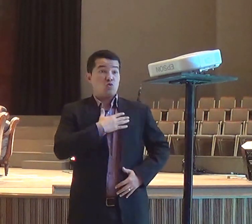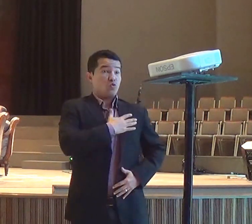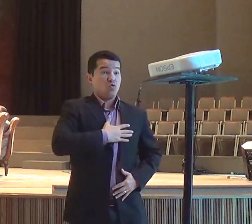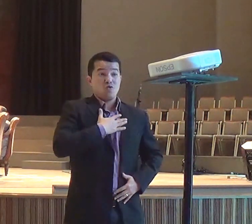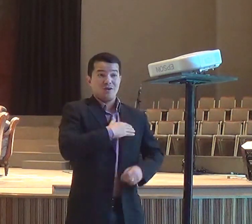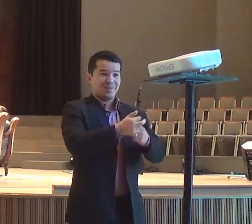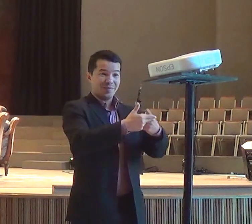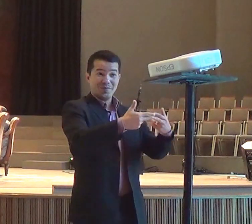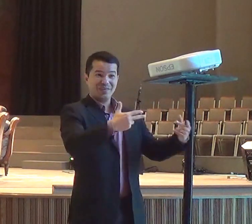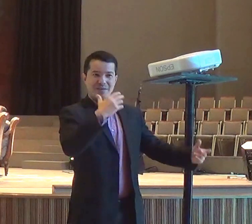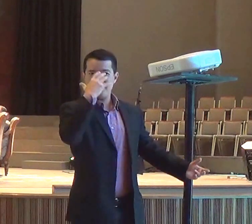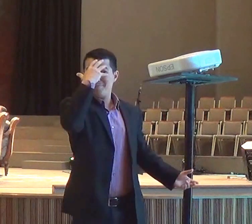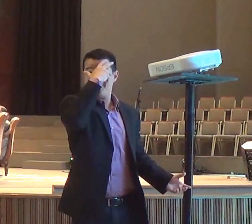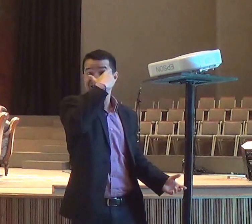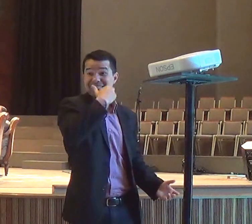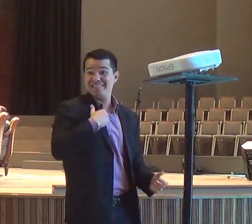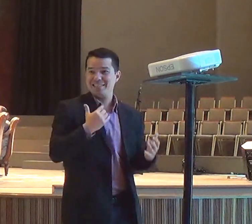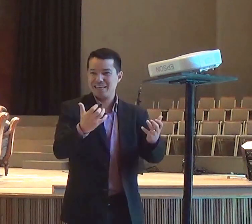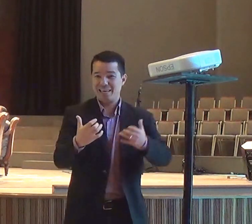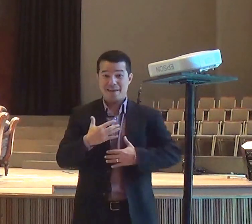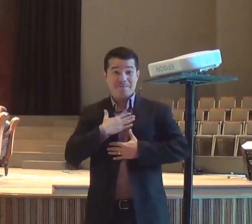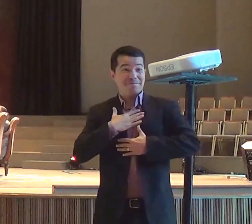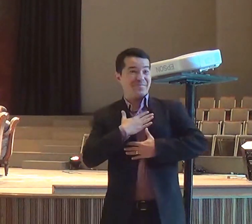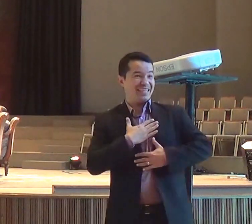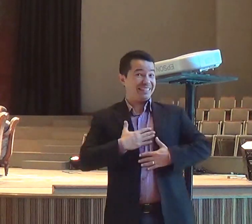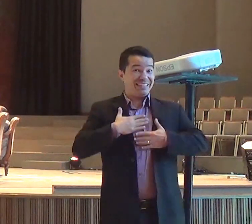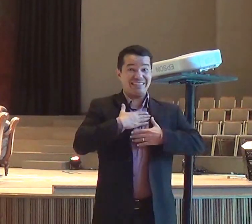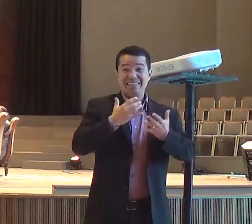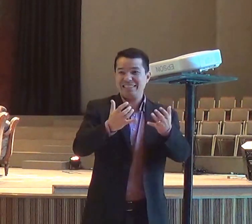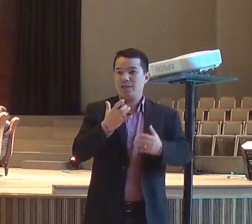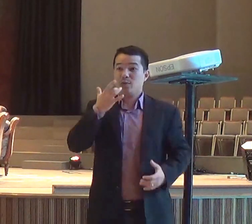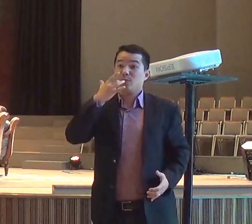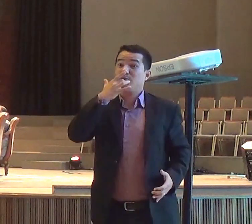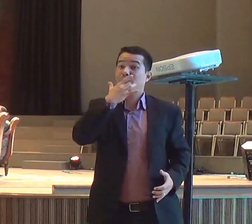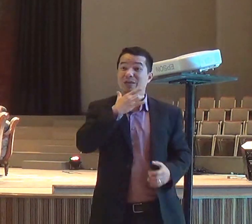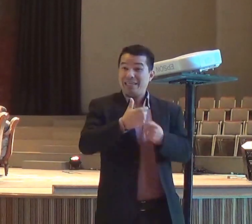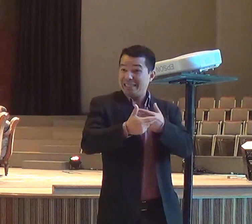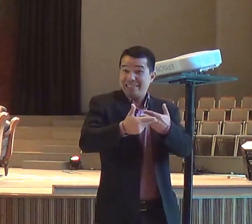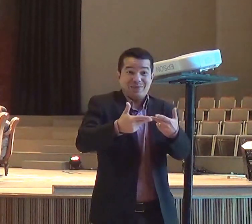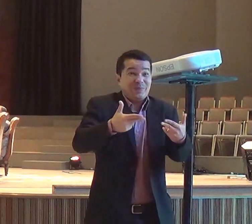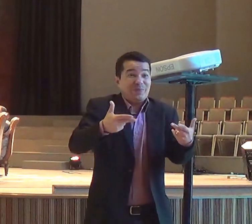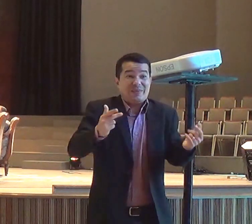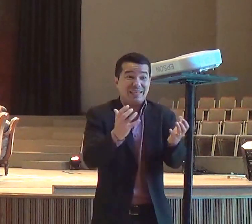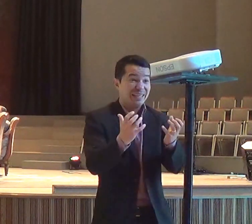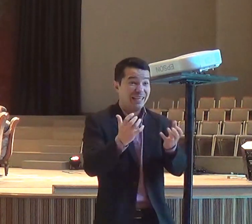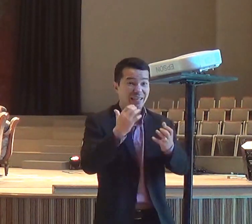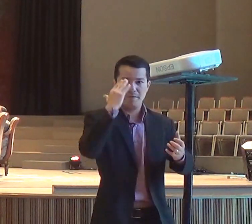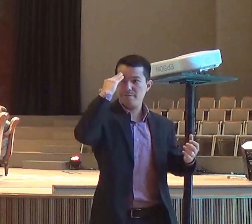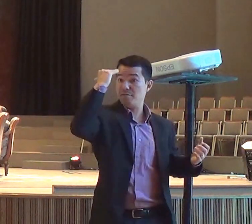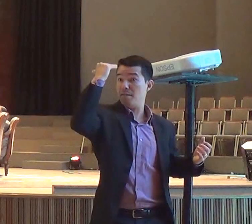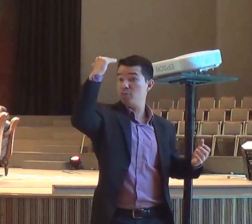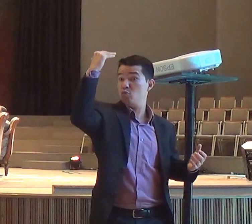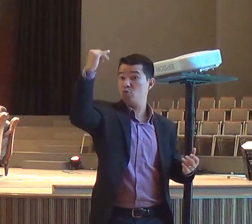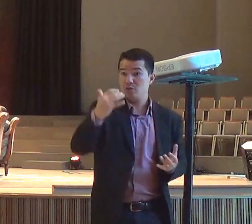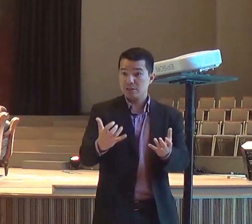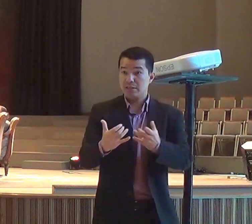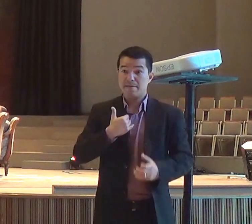reconstrói o altar de Deus, mas quando Deus, disser, sai fora, sai fora, porque se você, continuar lá, os